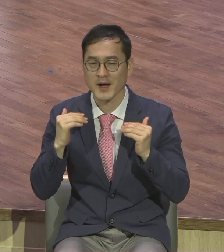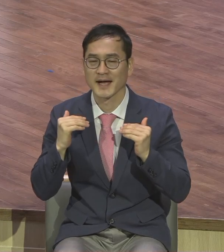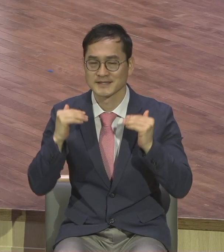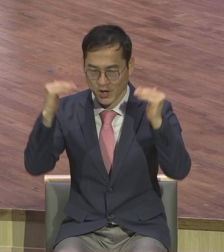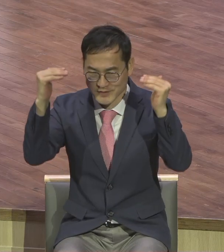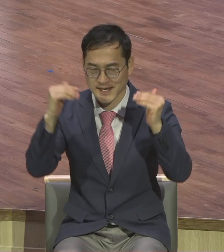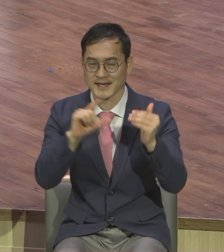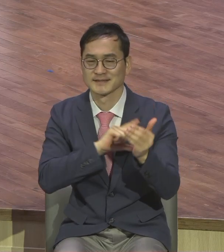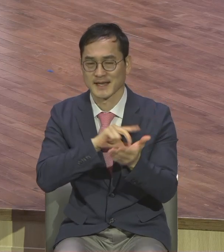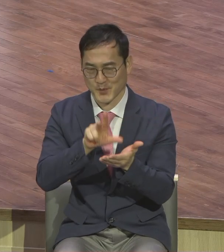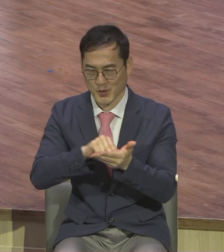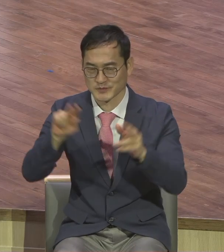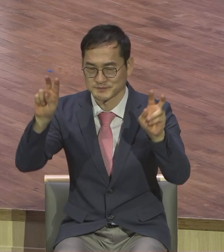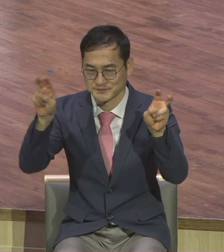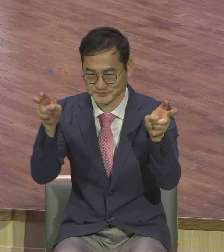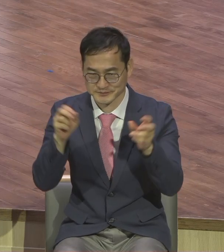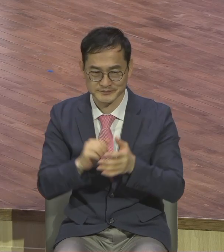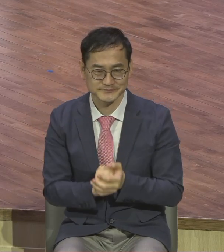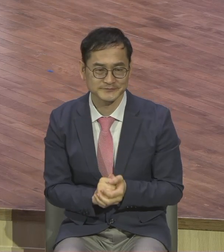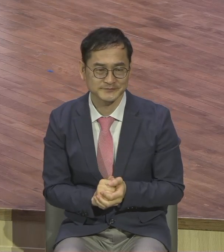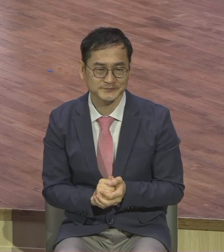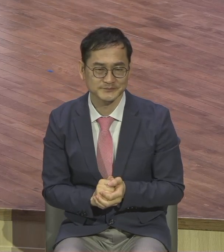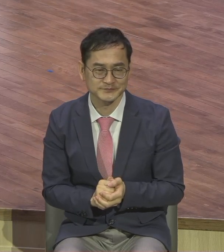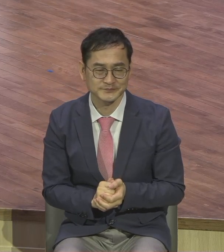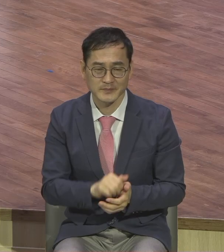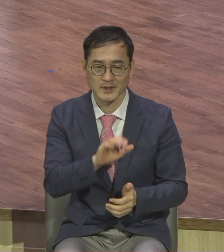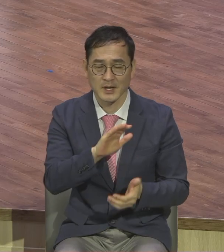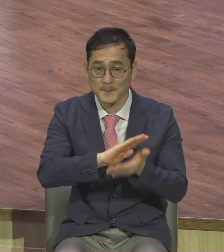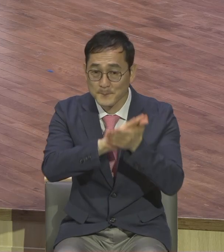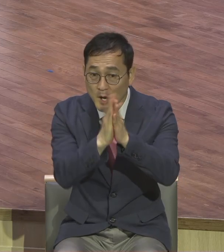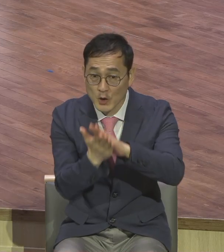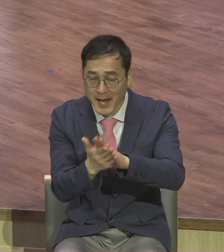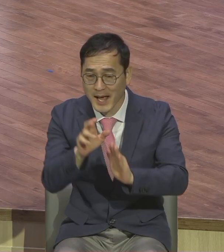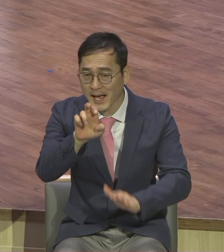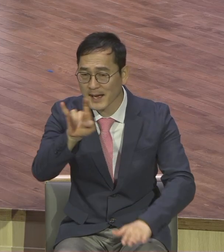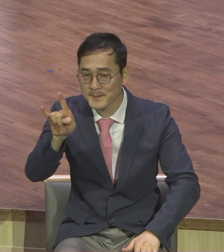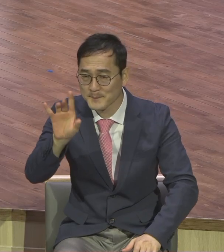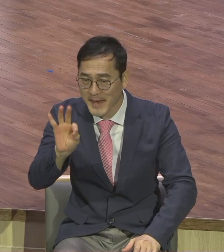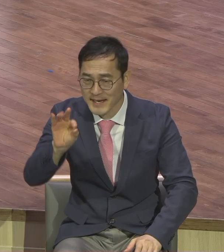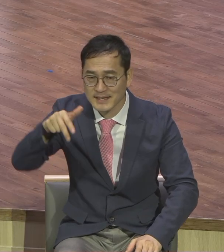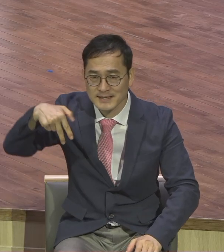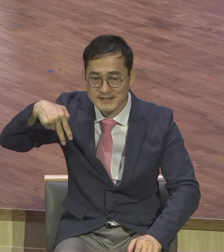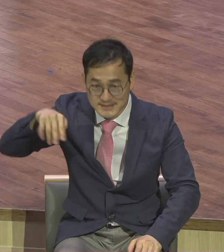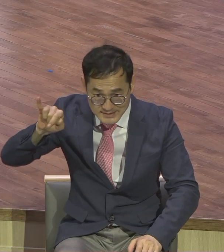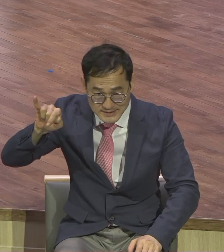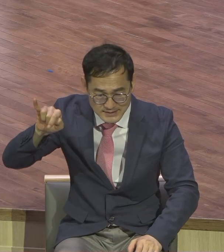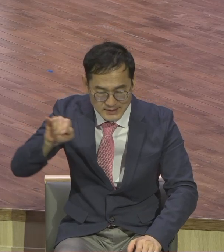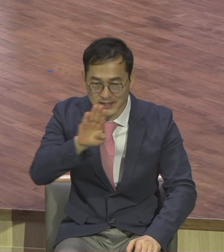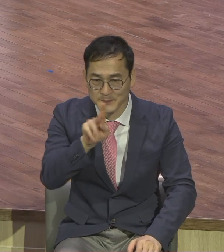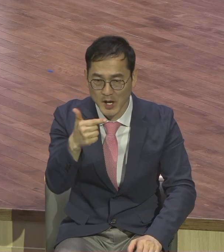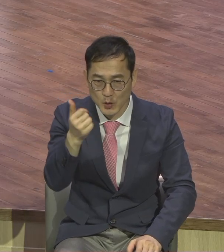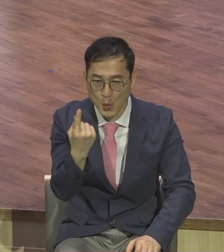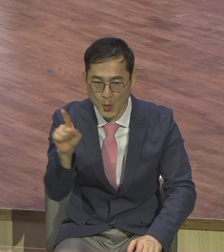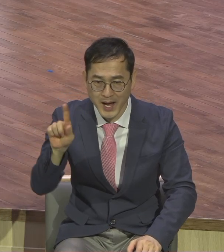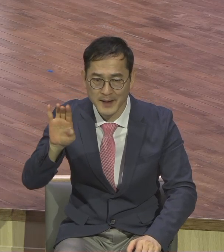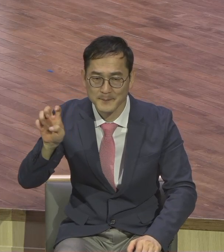맹시라고 하는 심리학 용어가 있습니다. 변화 맹시 무슨 말이냐.